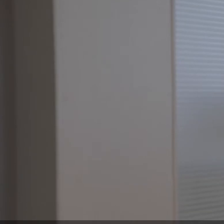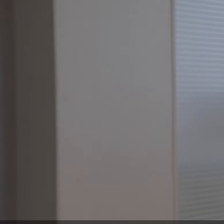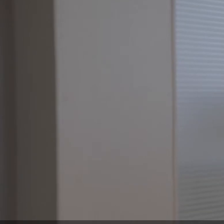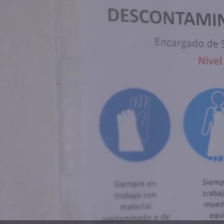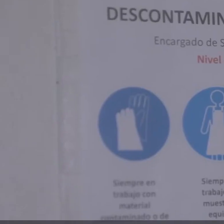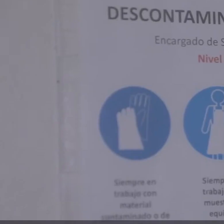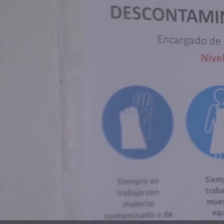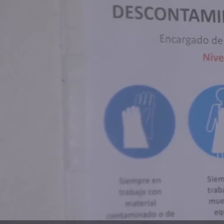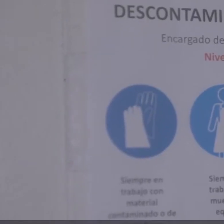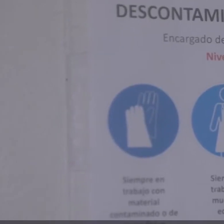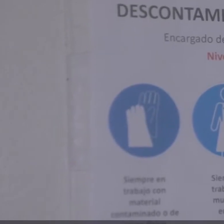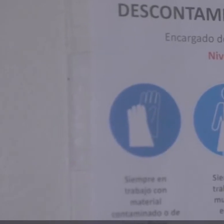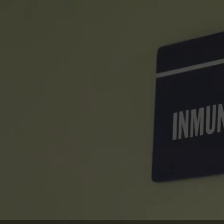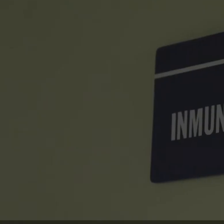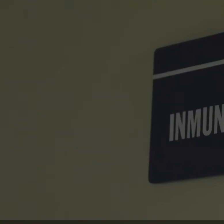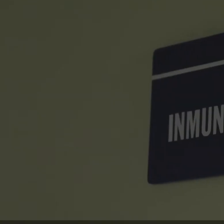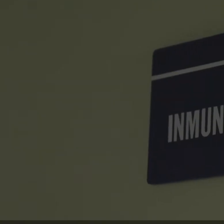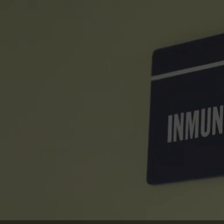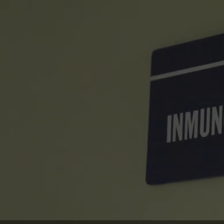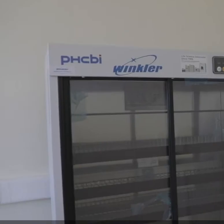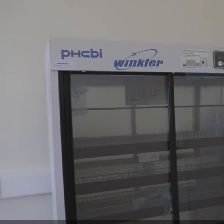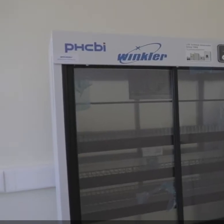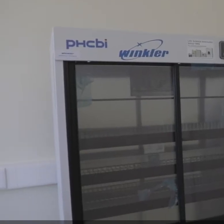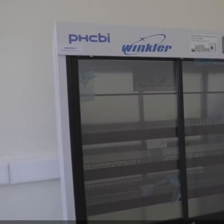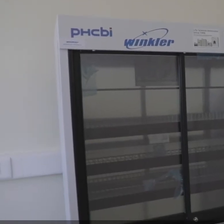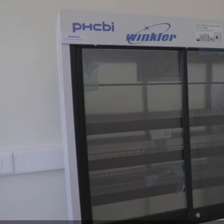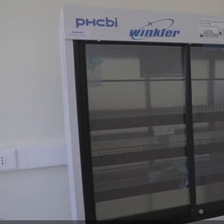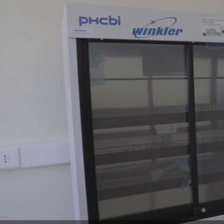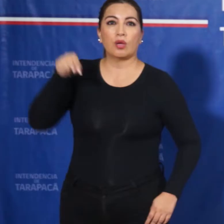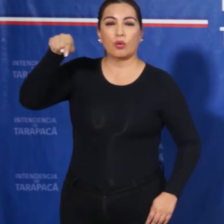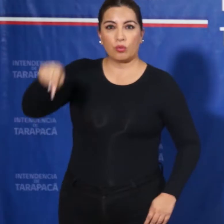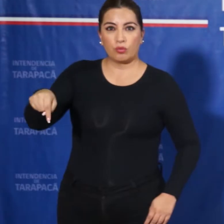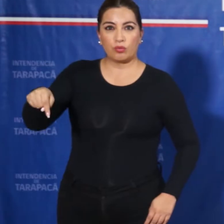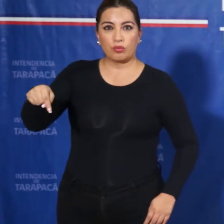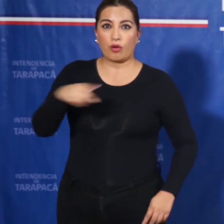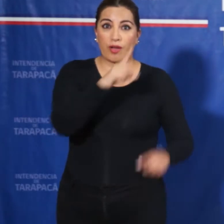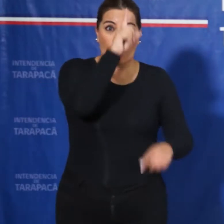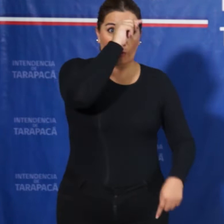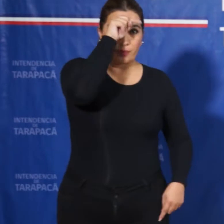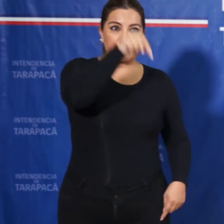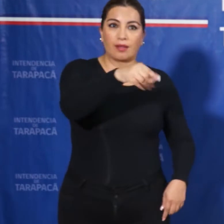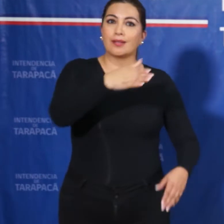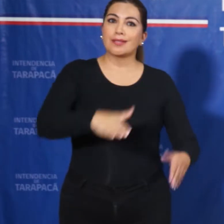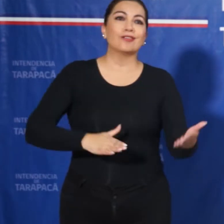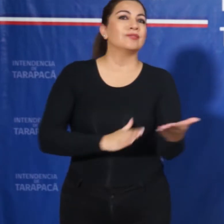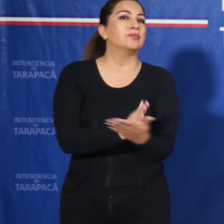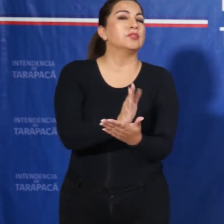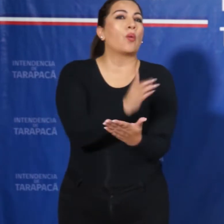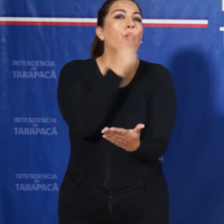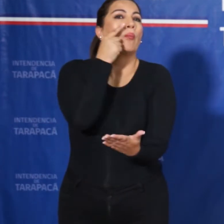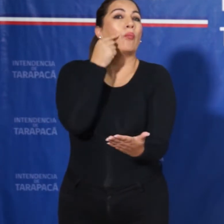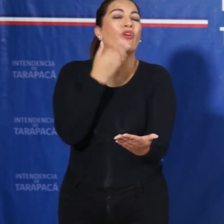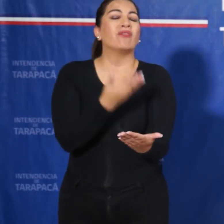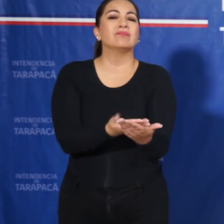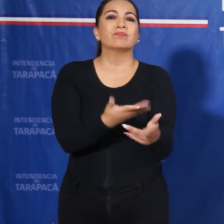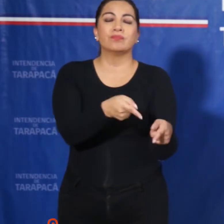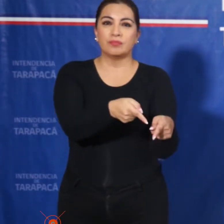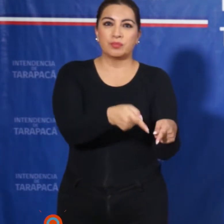realizarse la toma de las primeras muestras a nivel local. Uno es el laboratorio del hospital, ya se hicieron las pruebas de